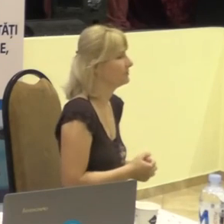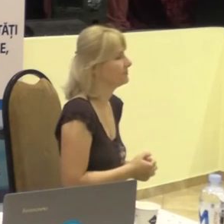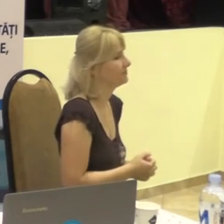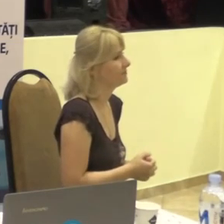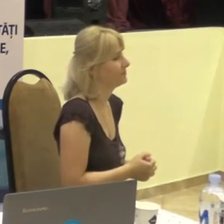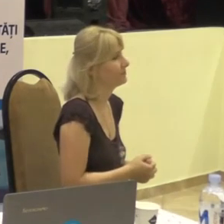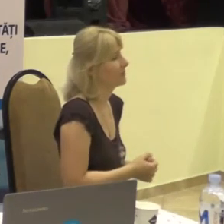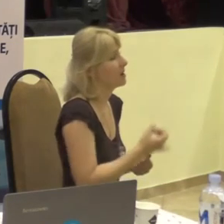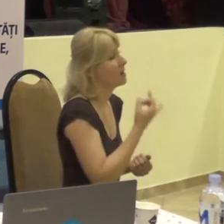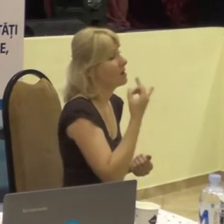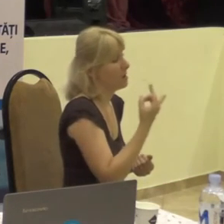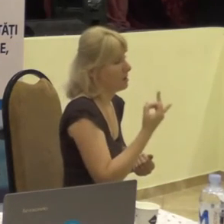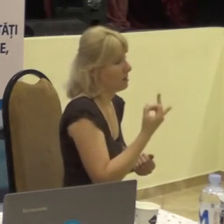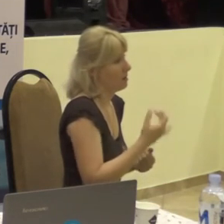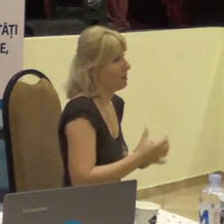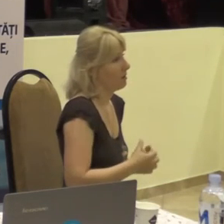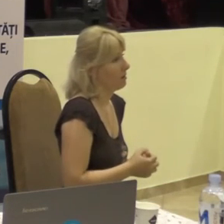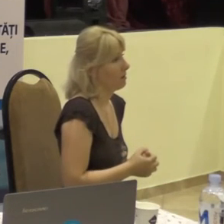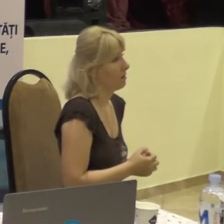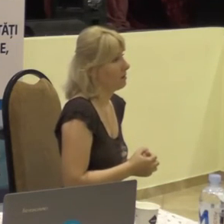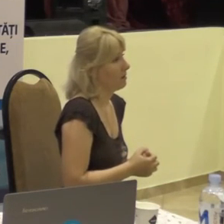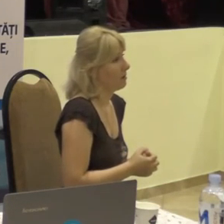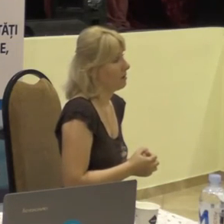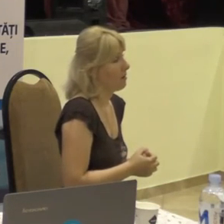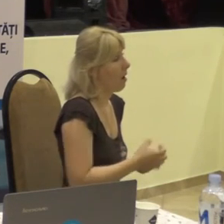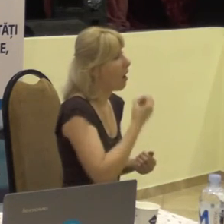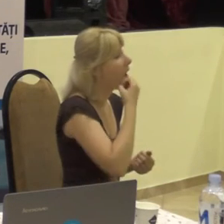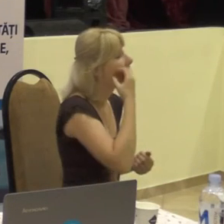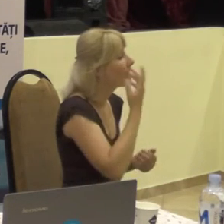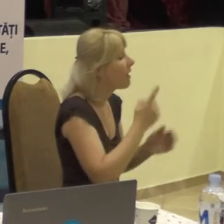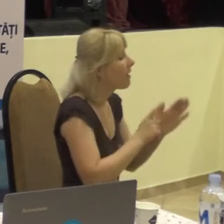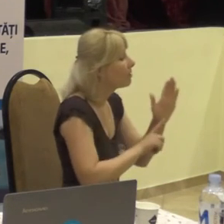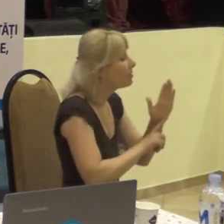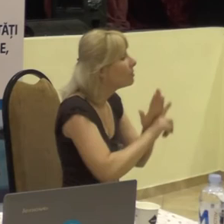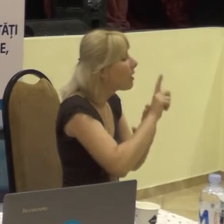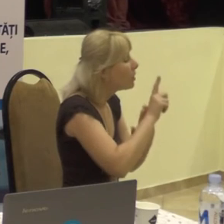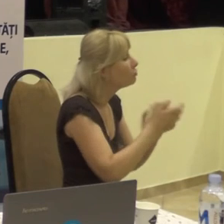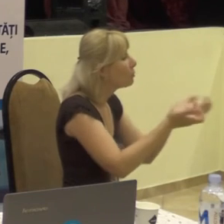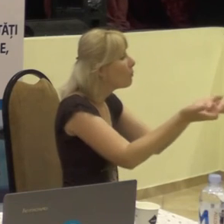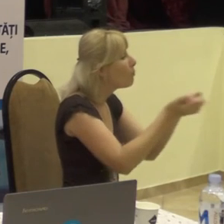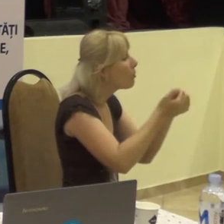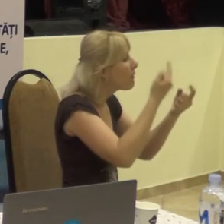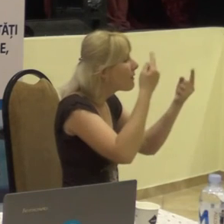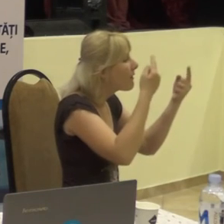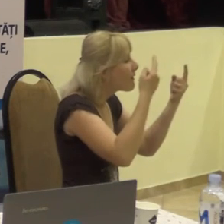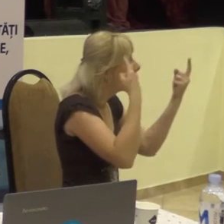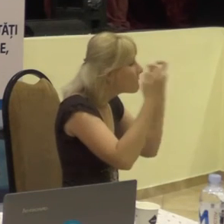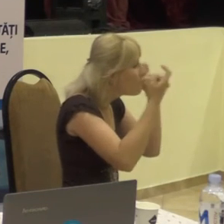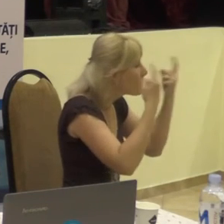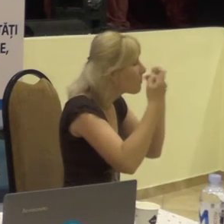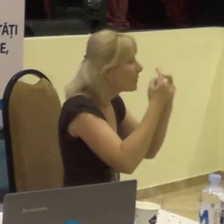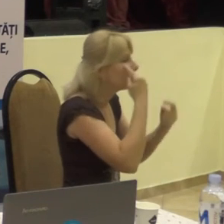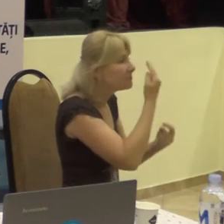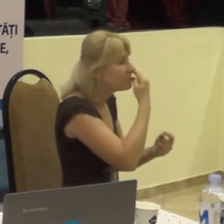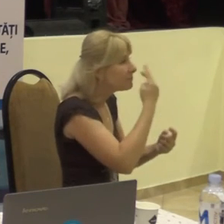Și atunci, după ce au început a primi informația vizuală,